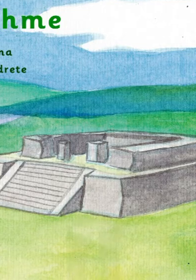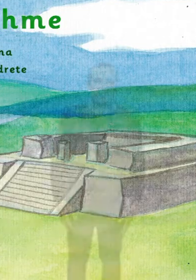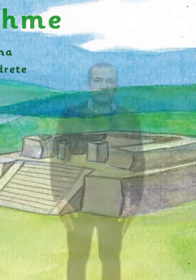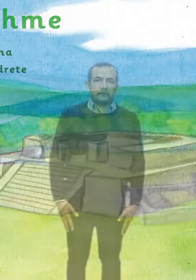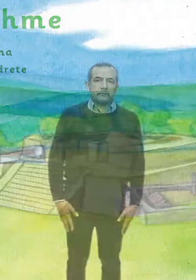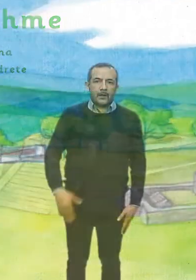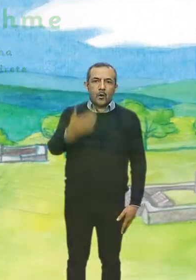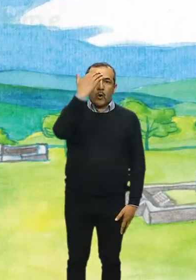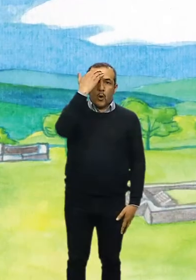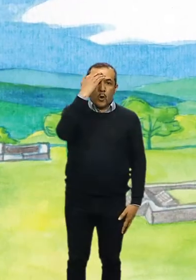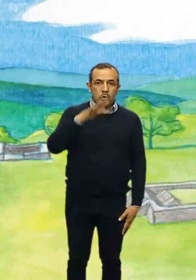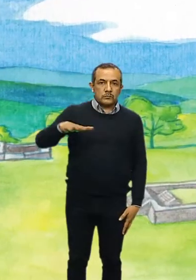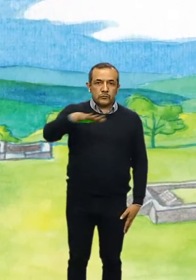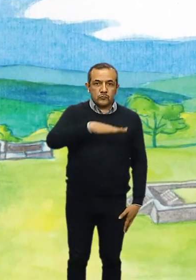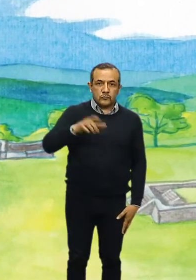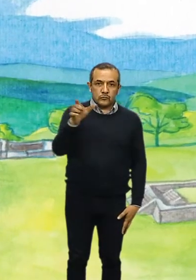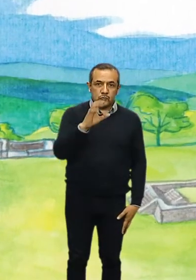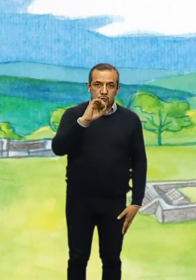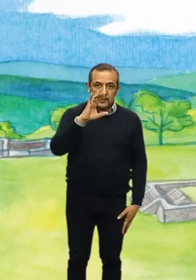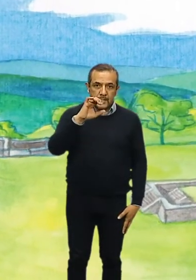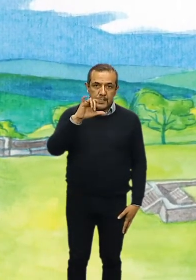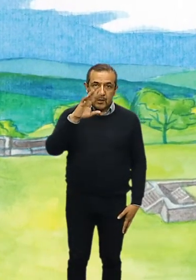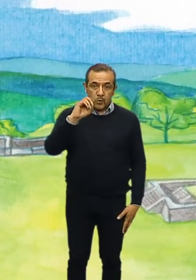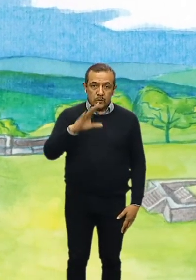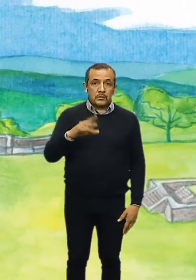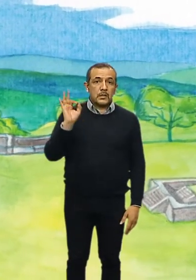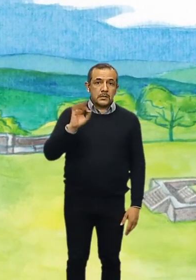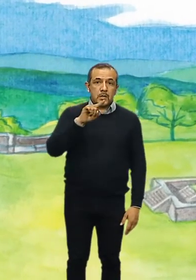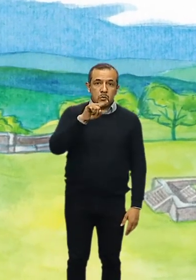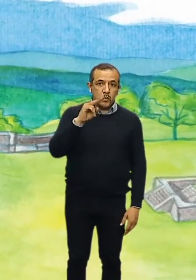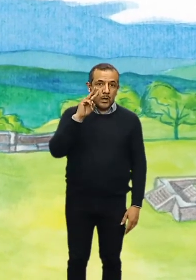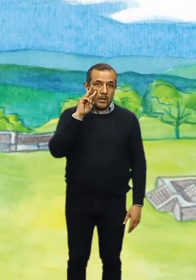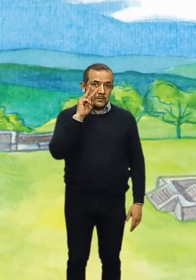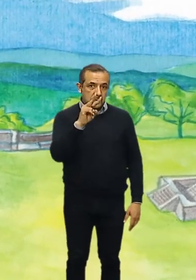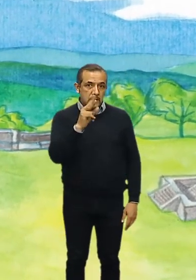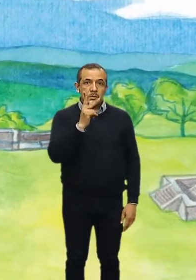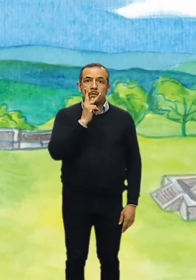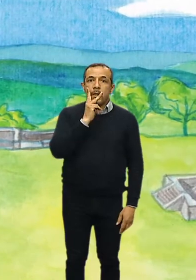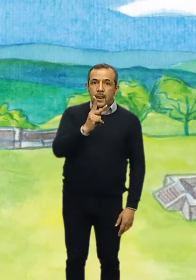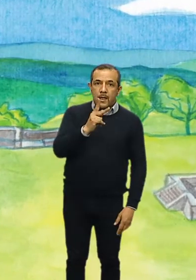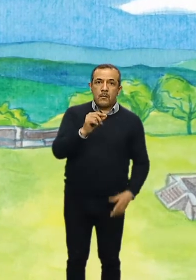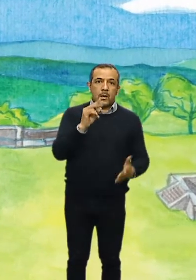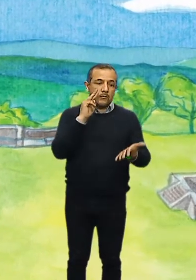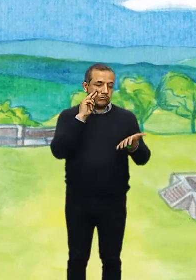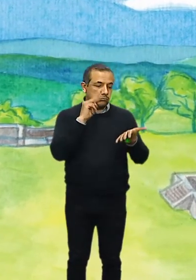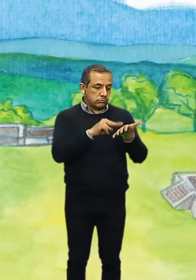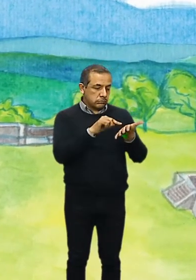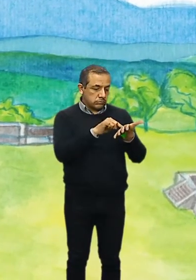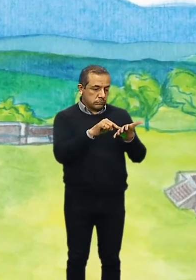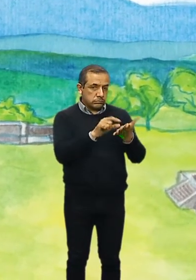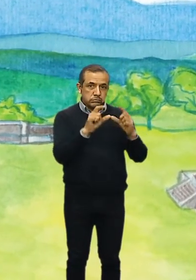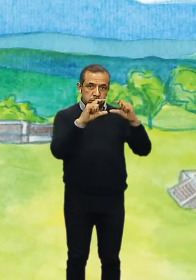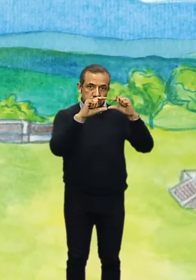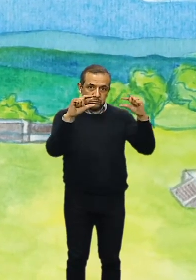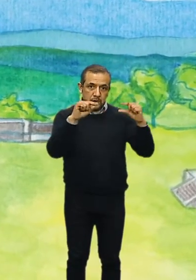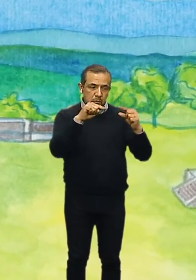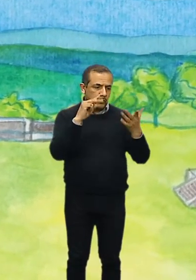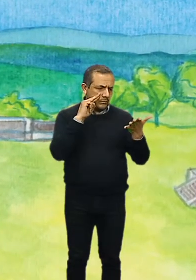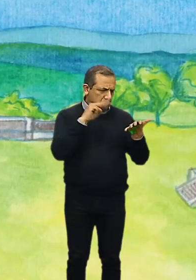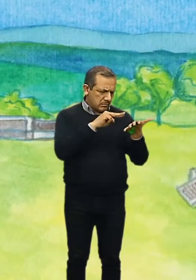¿Conoces Xochicalco? Quizás has visto o escuchado esa palabra y reconoces en las letras o en